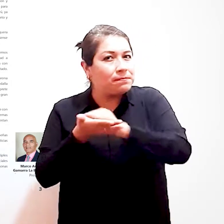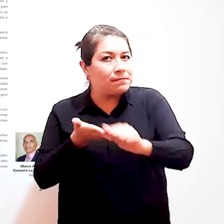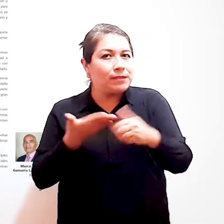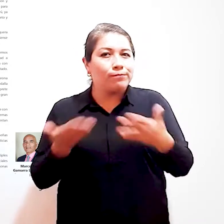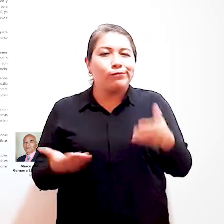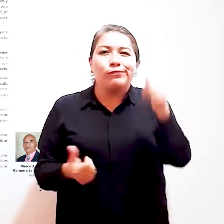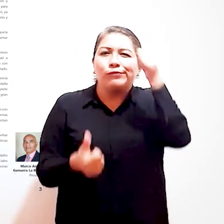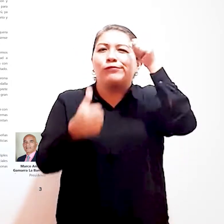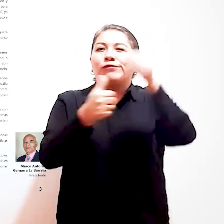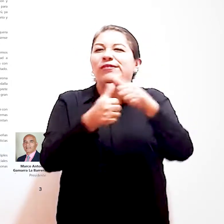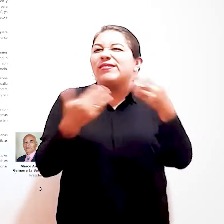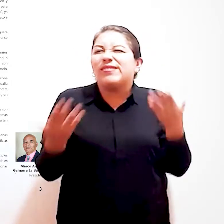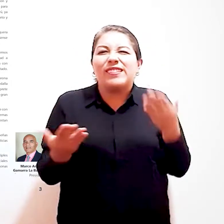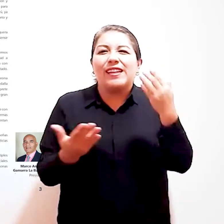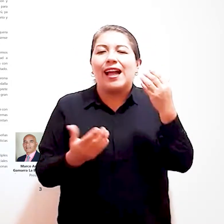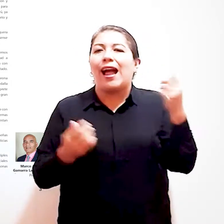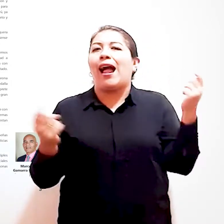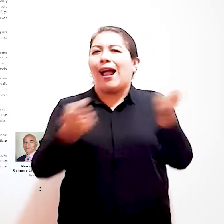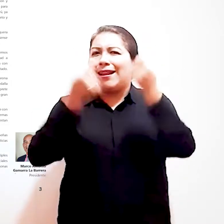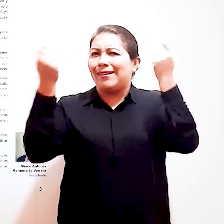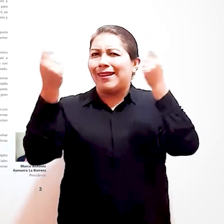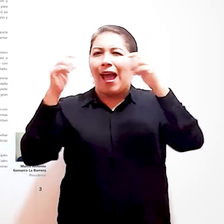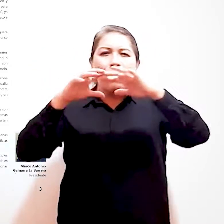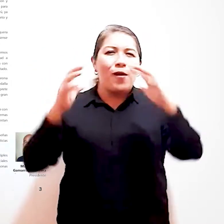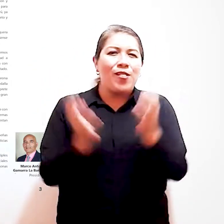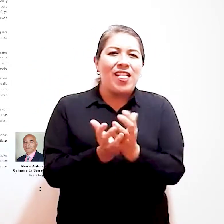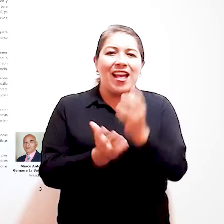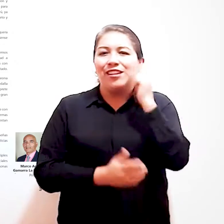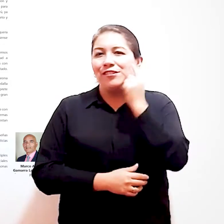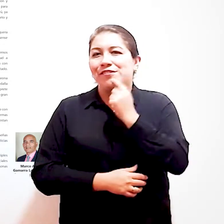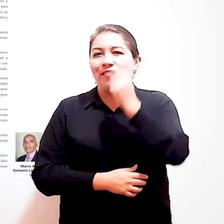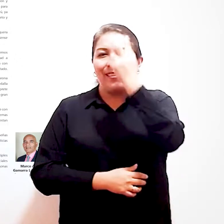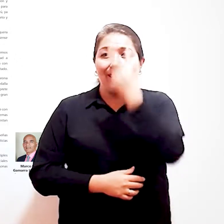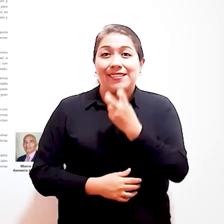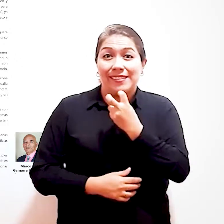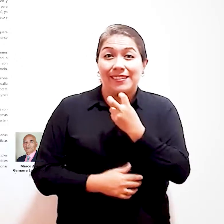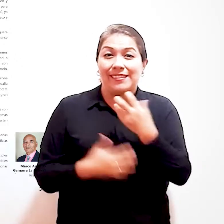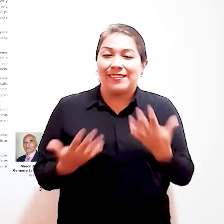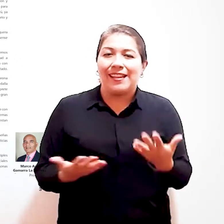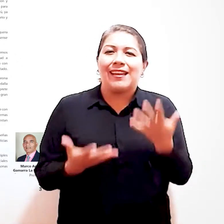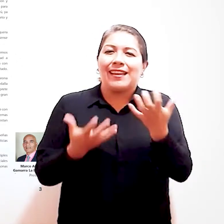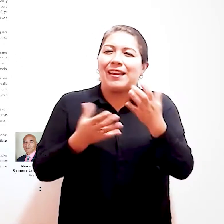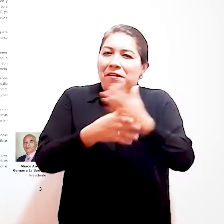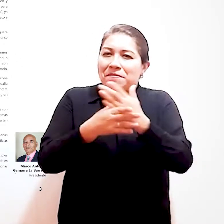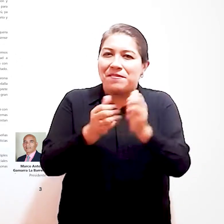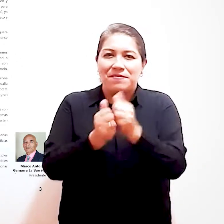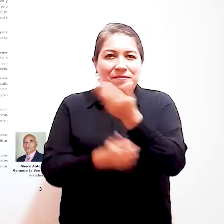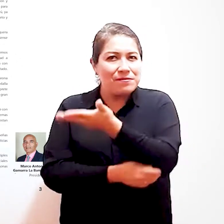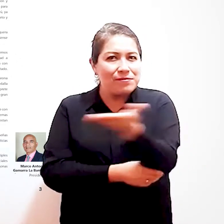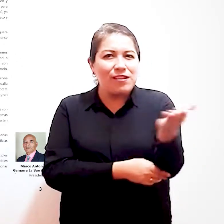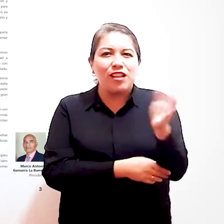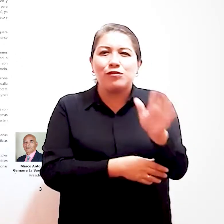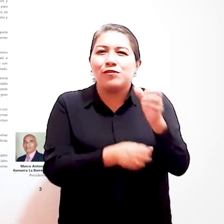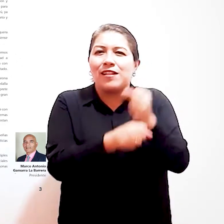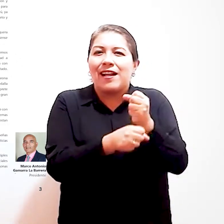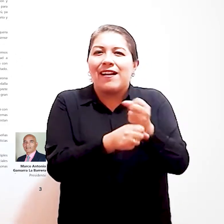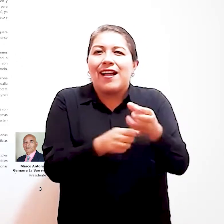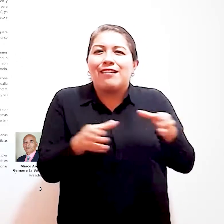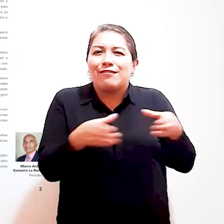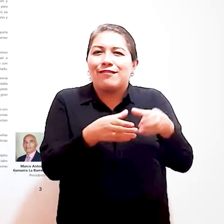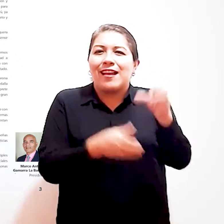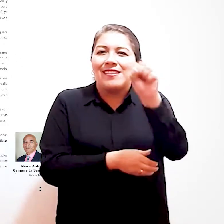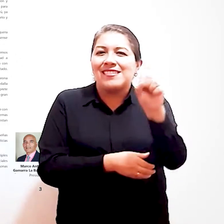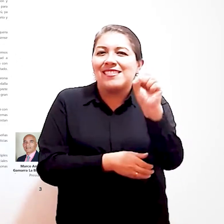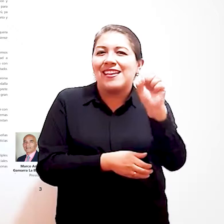Asimismo, en este mes, conmemoramos el Día Mundial de la Sordo Ceguera y queremos compartir con ustedes la labor que se